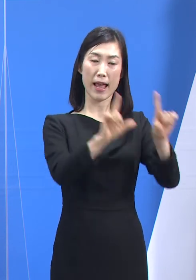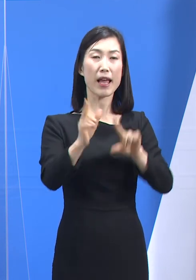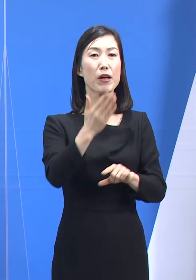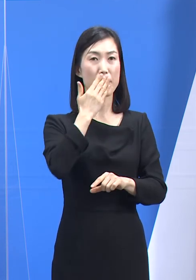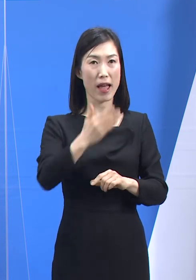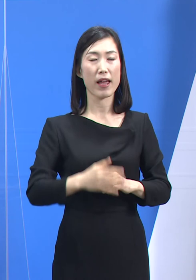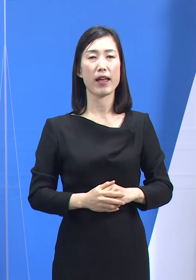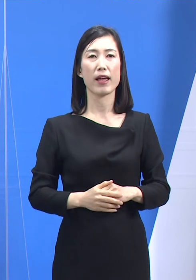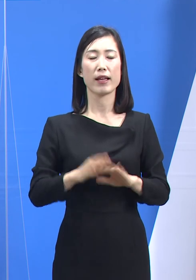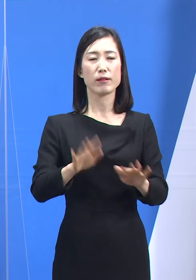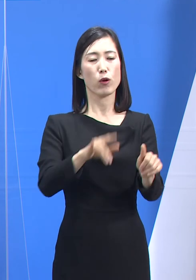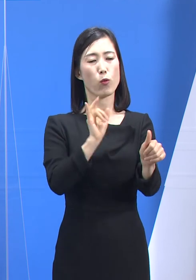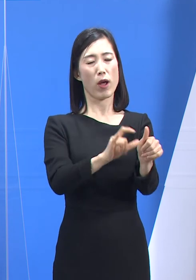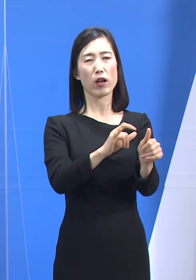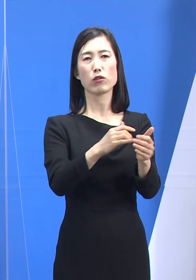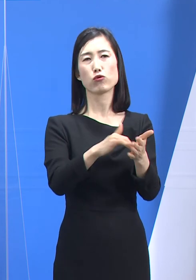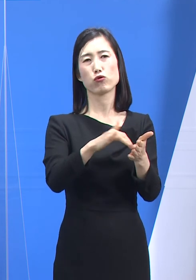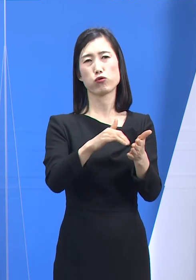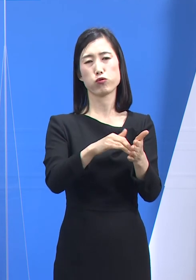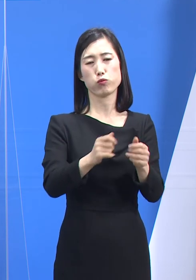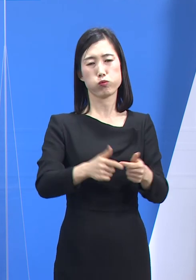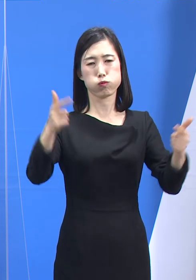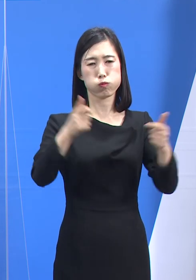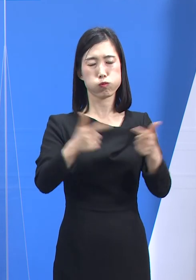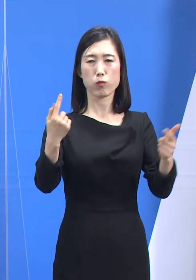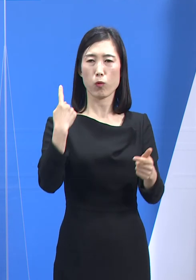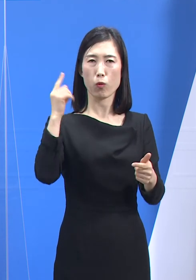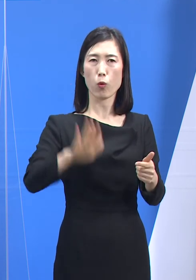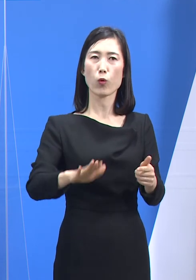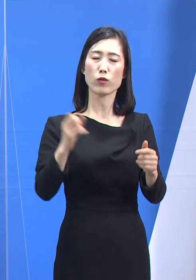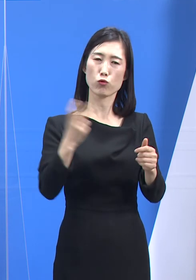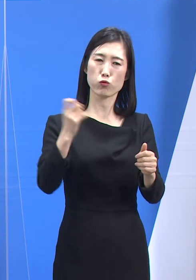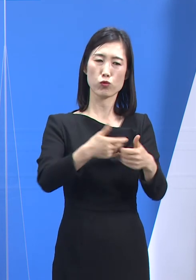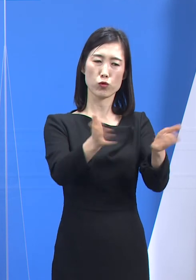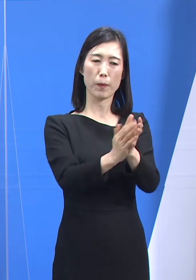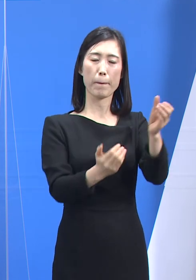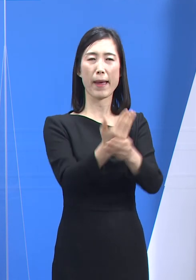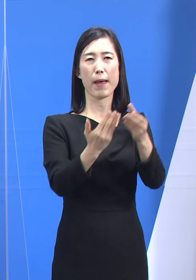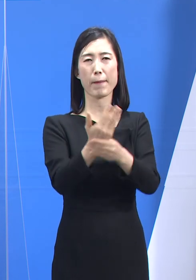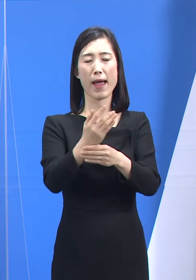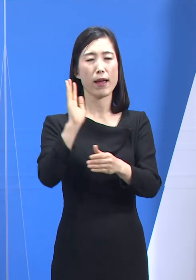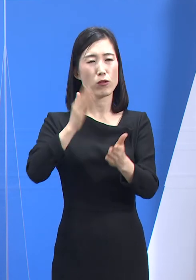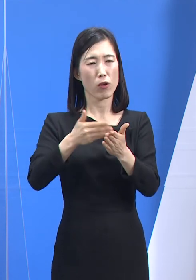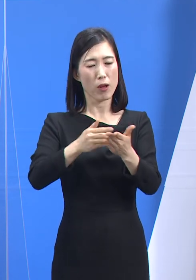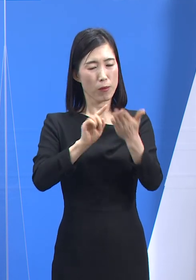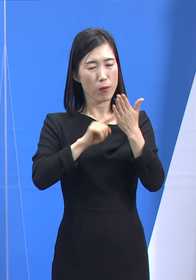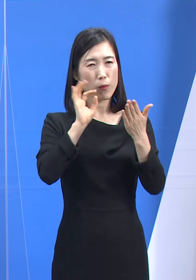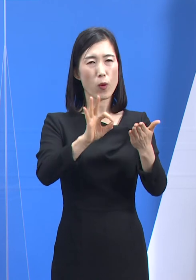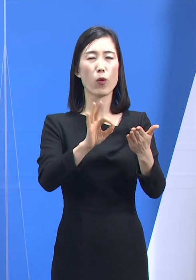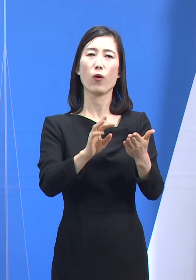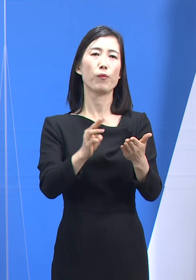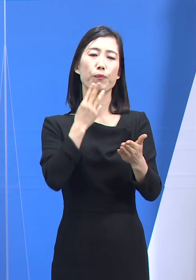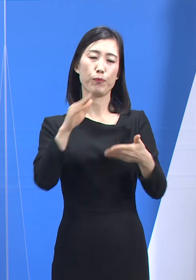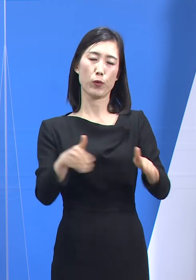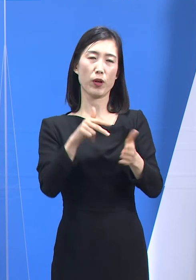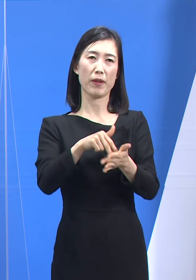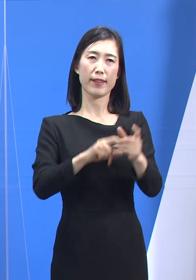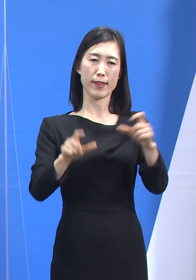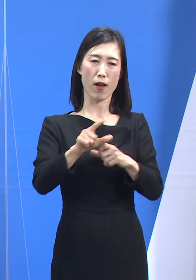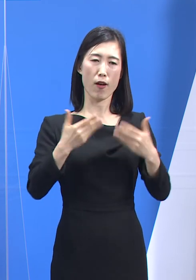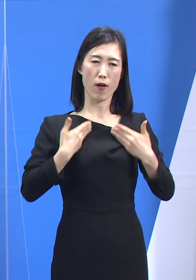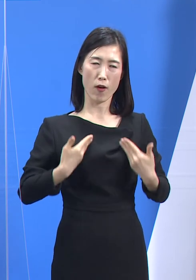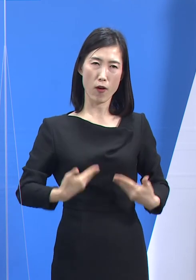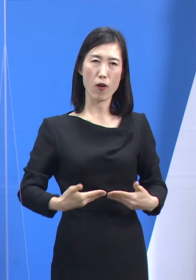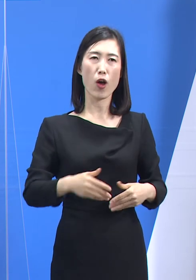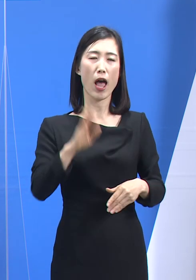확진자 증가 위험을 경고하는 소식이 반복적으로 들려오는 가운데 경기도는 더 신중한 자세로 혹시